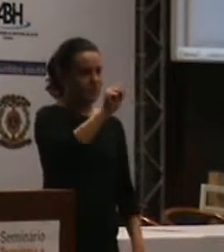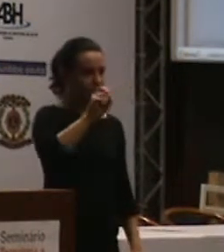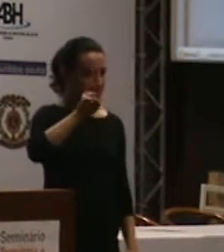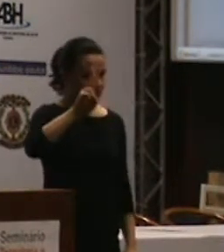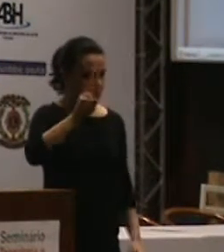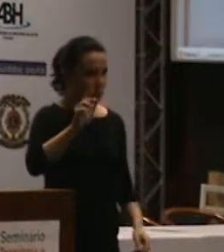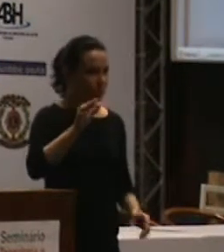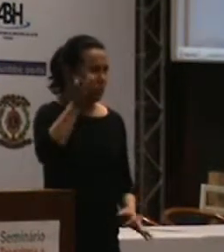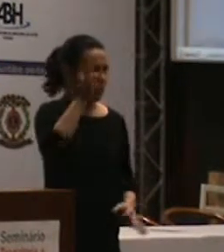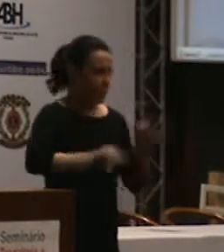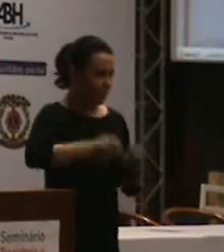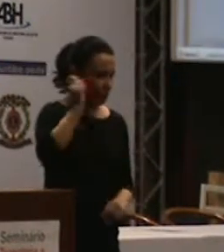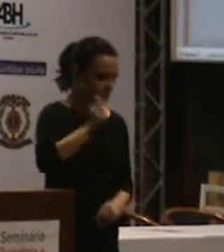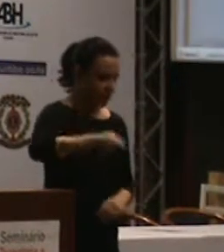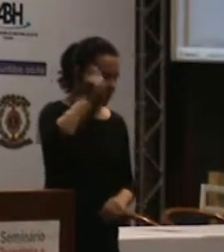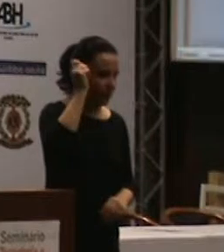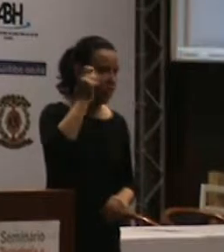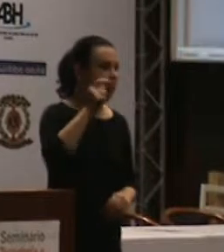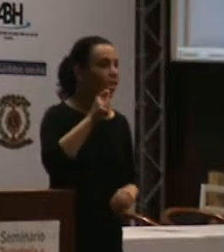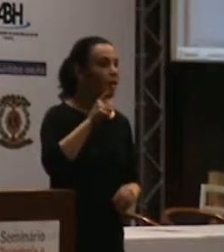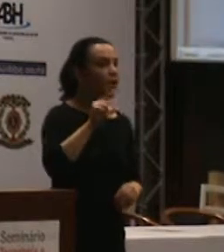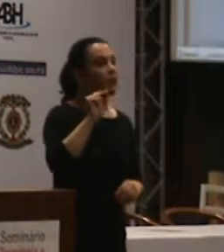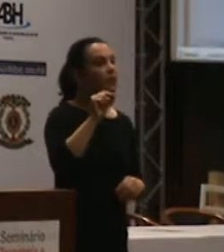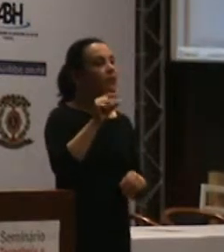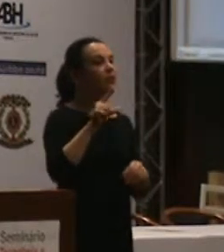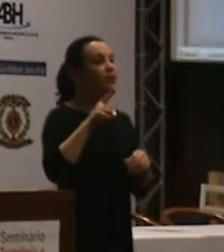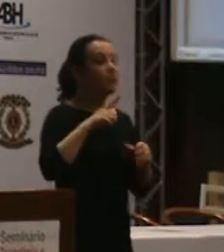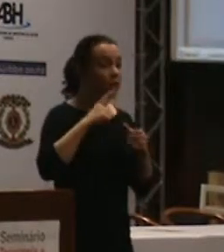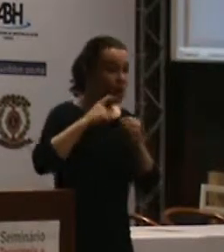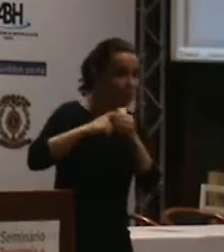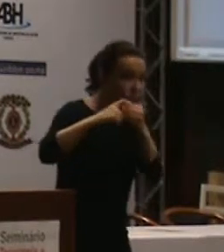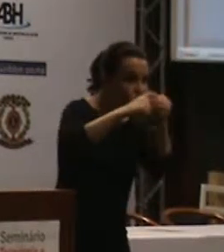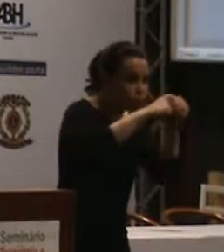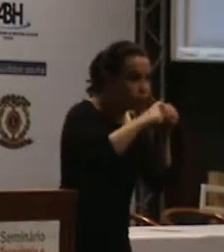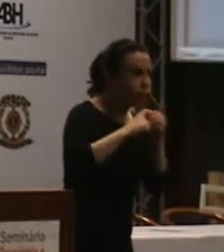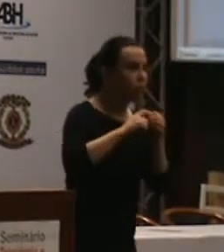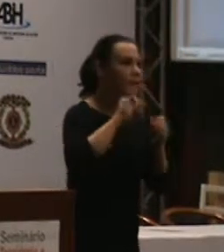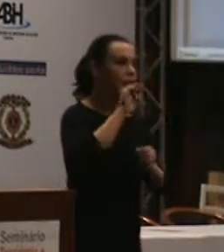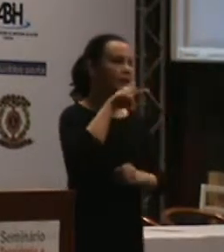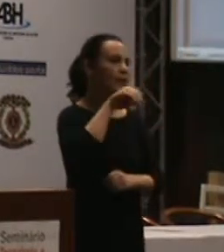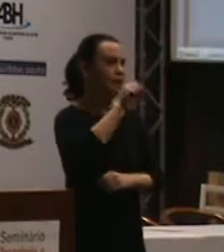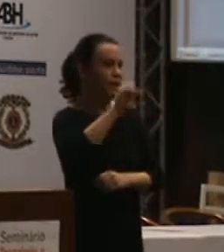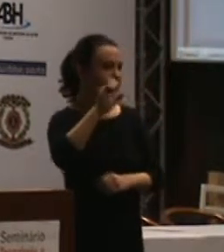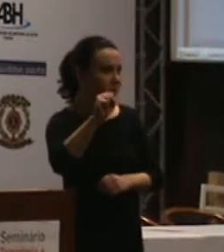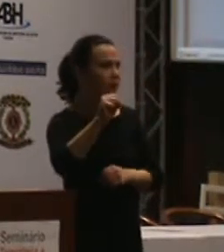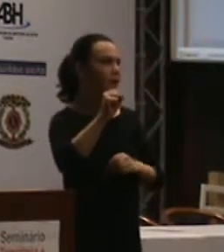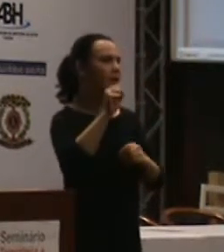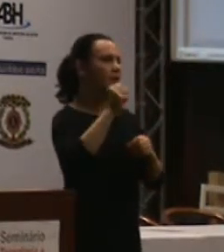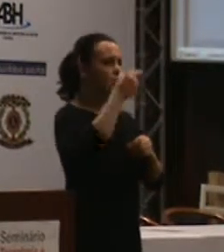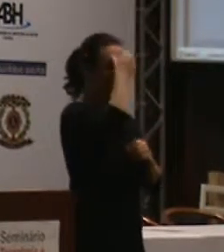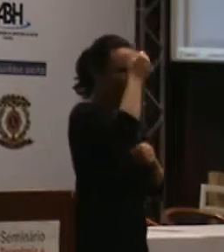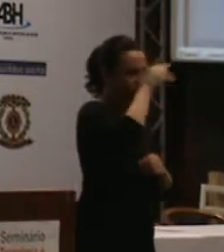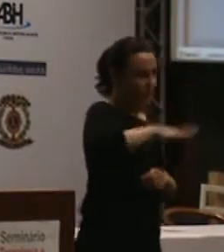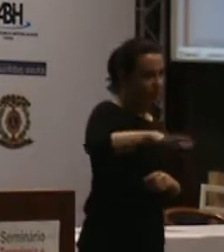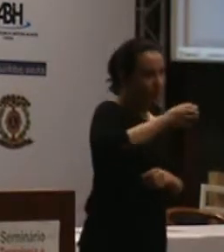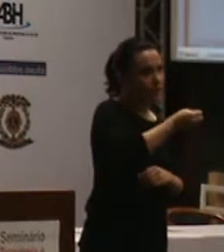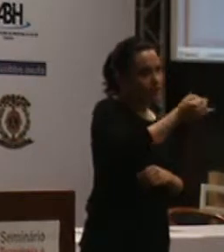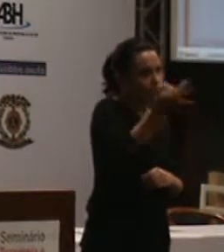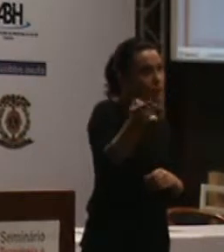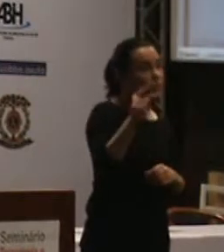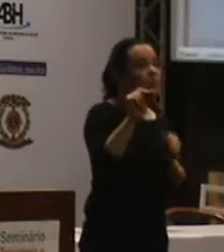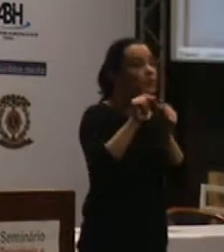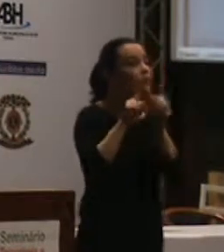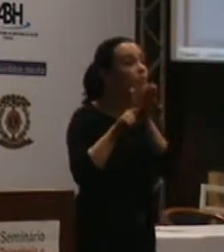Entrou a Receita Federal, entrou a INSS, e com algumas universidades, mas para fazer um levantamento de como que estava estrutura federal. Esse